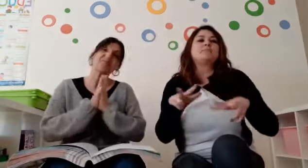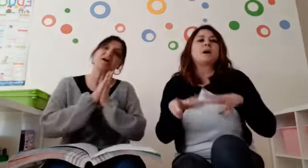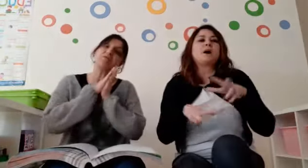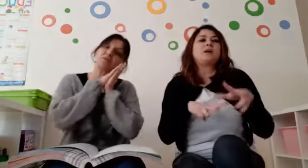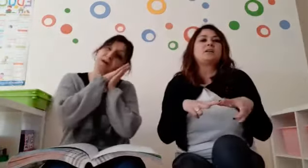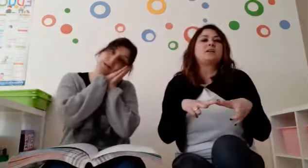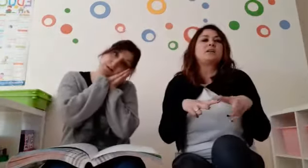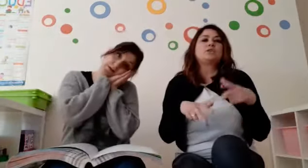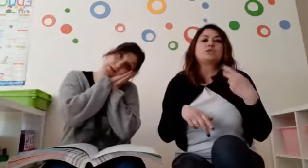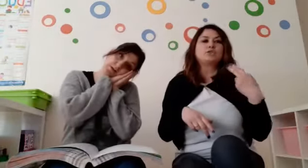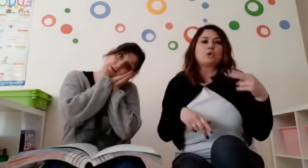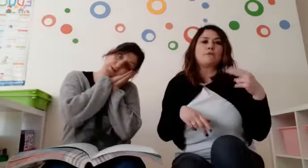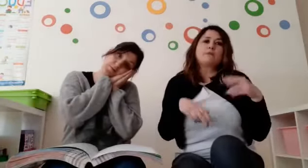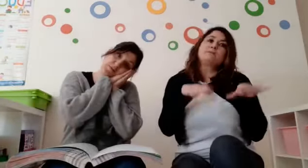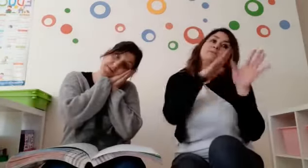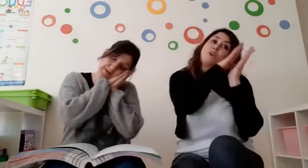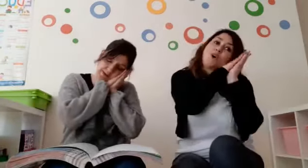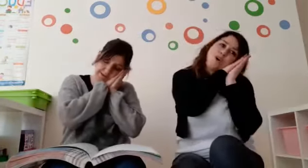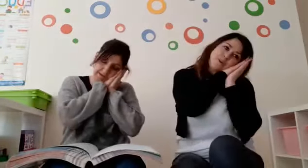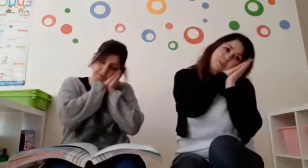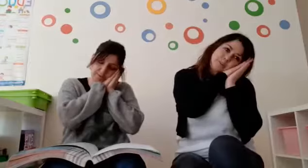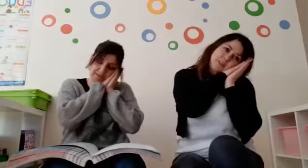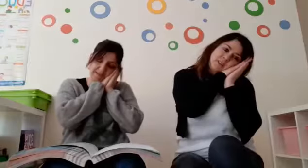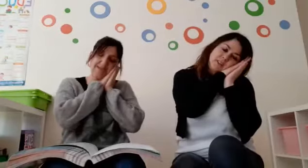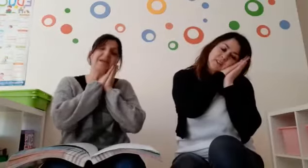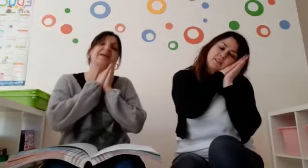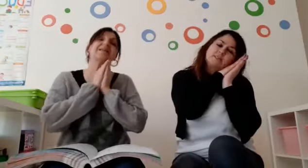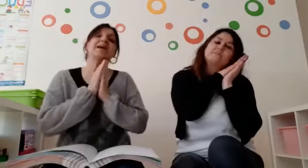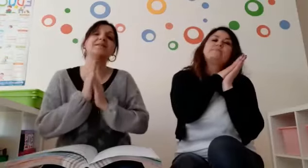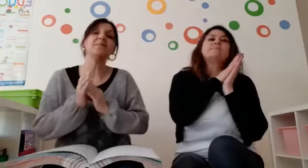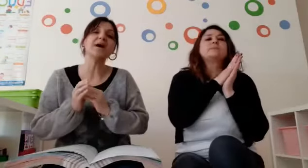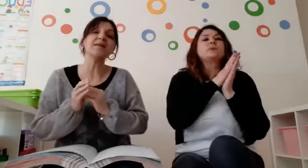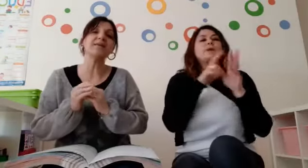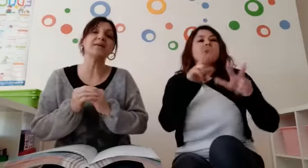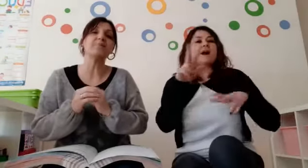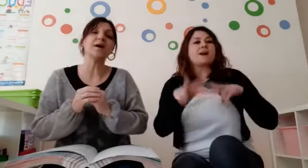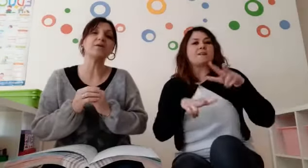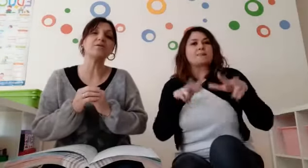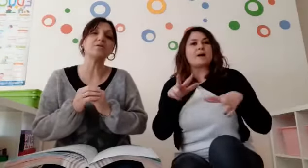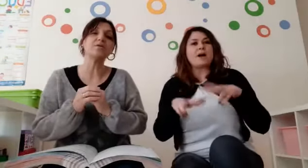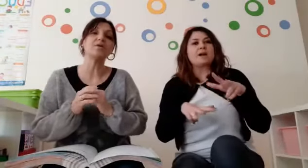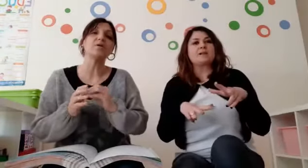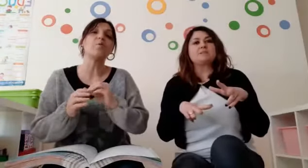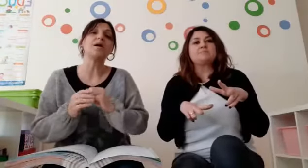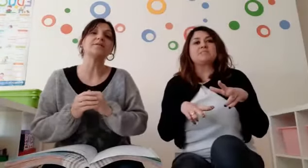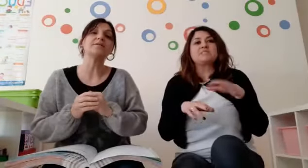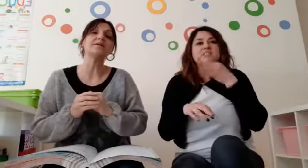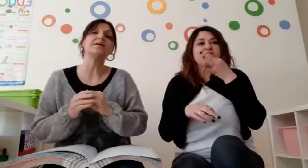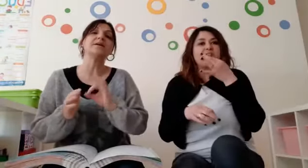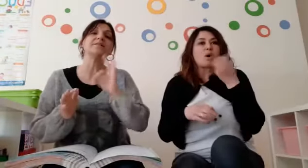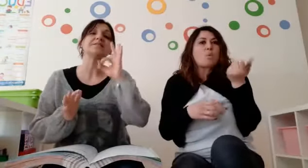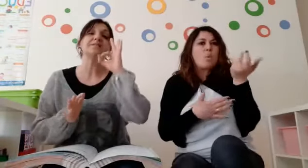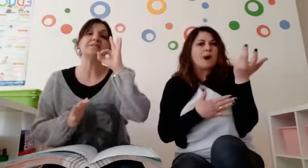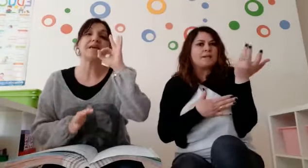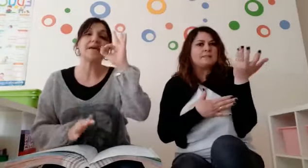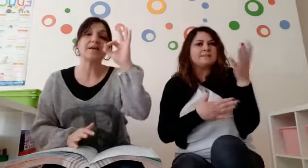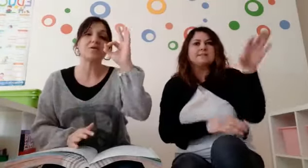Vanno a dormire. E quindi gli animali ne rimangono quanti?